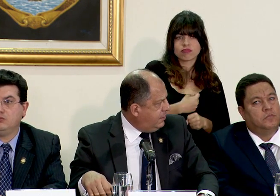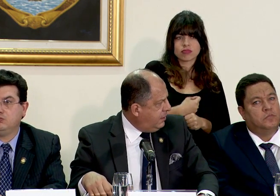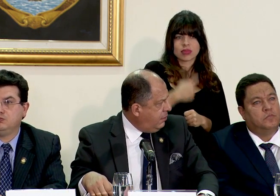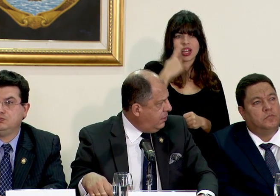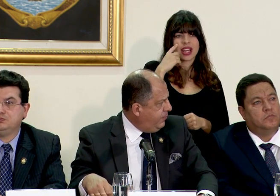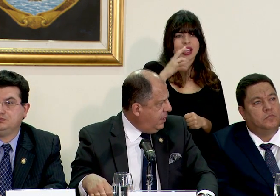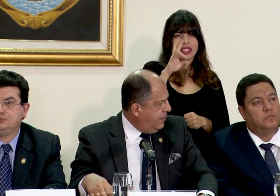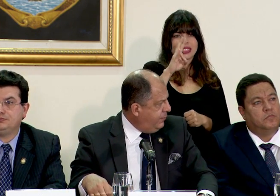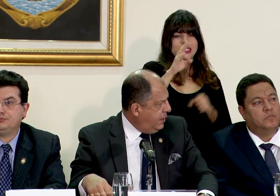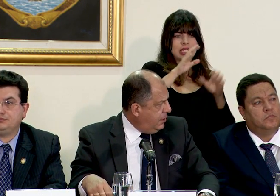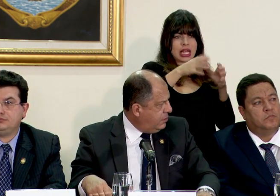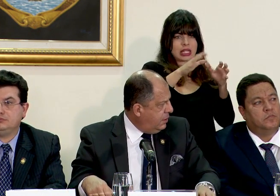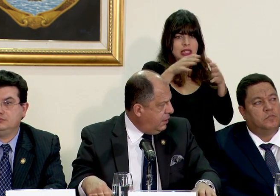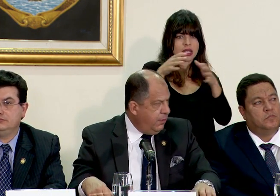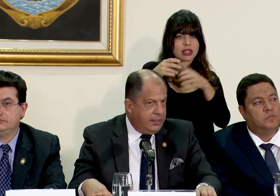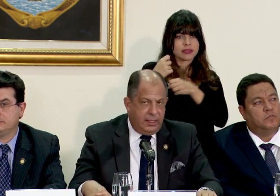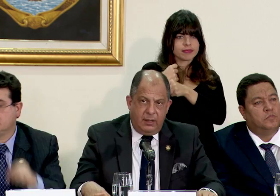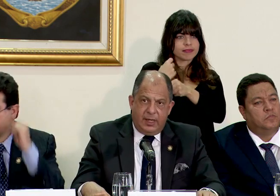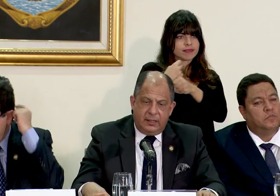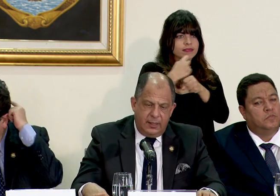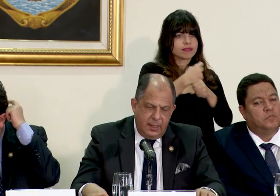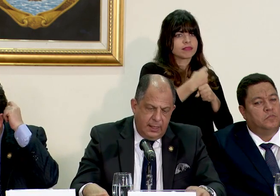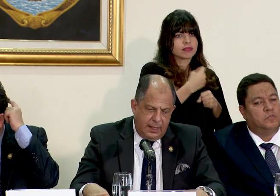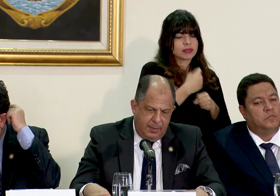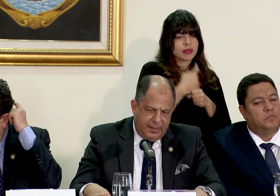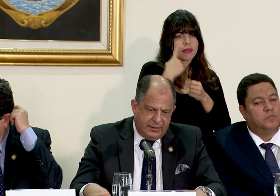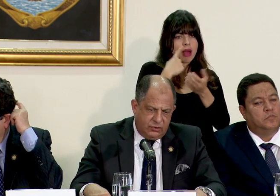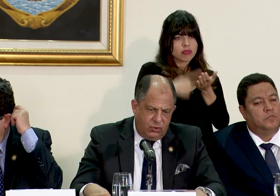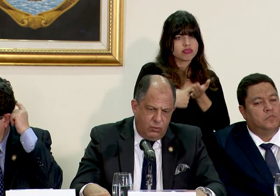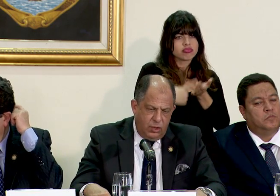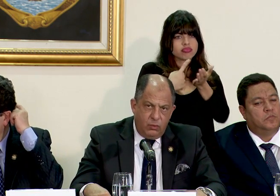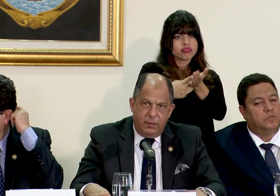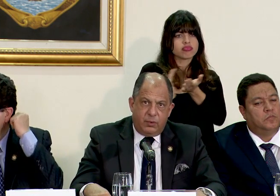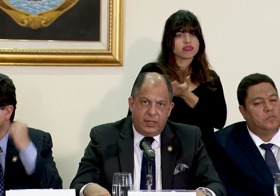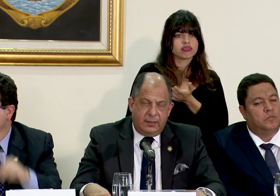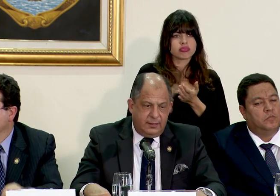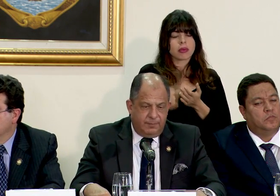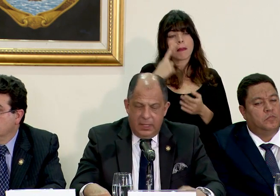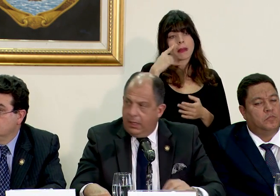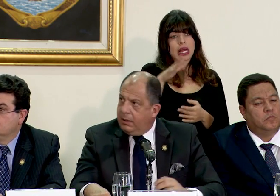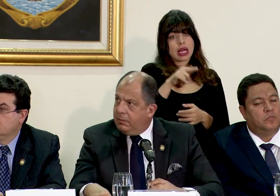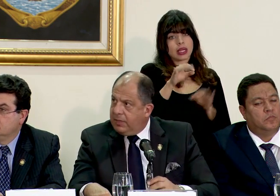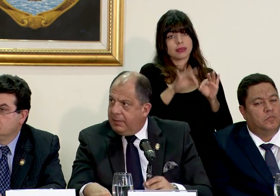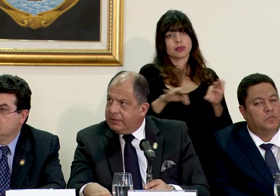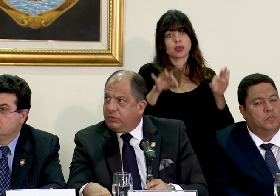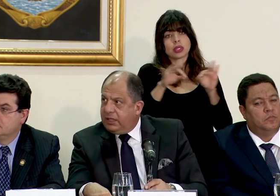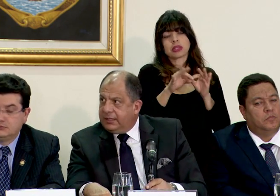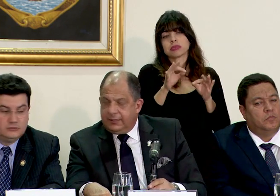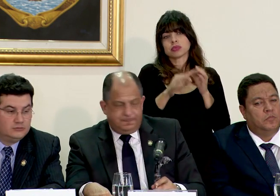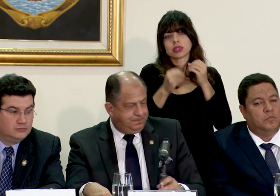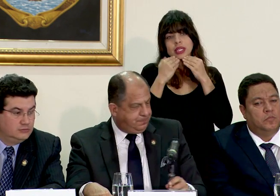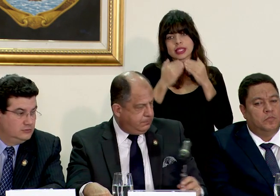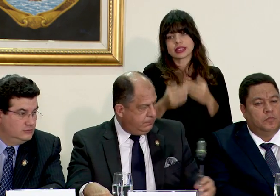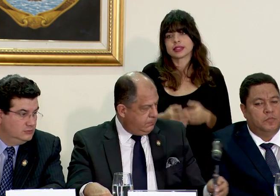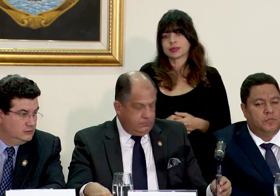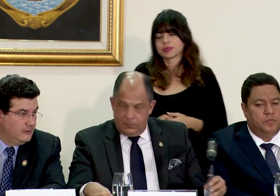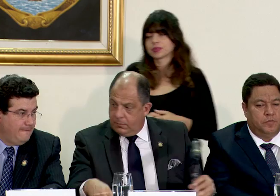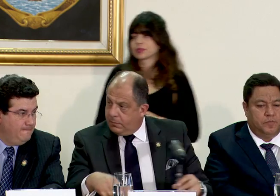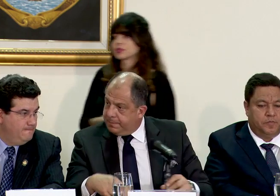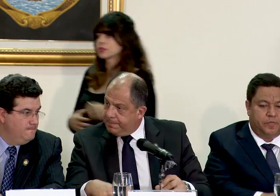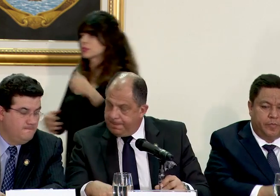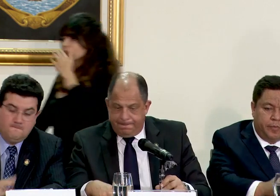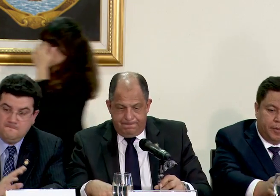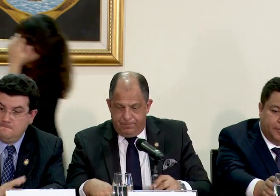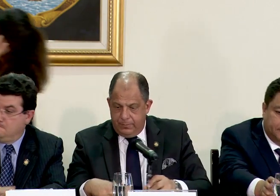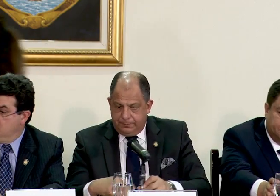en siete mesas de debate que me parece son muy importantes. Nada más, muchas gracias. Muchísimas